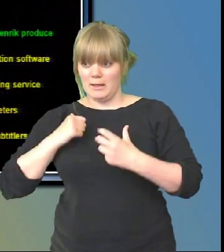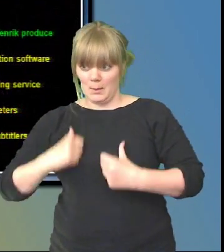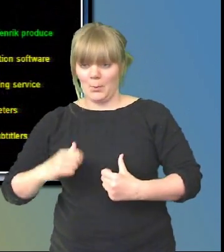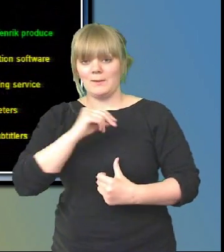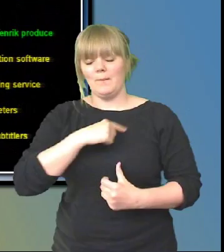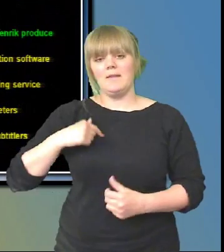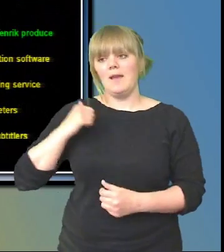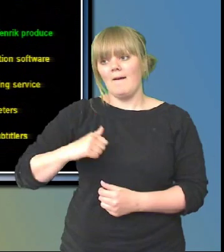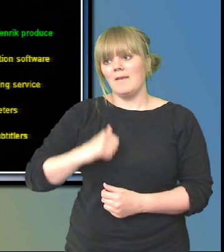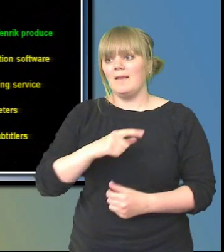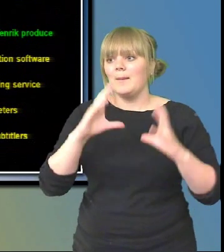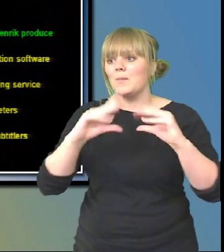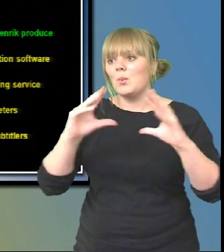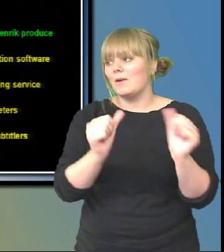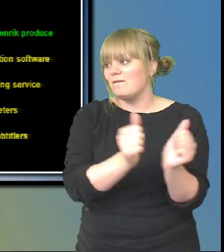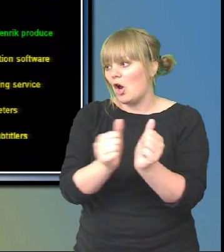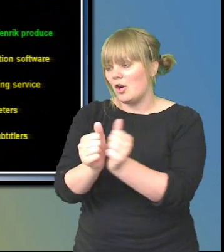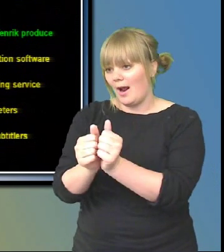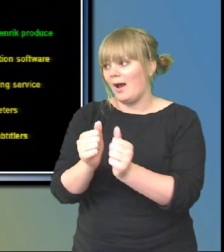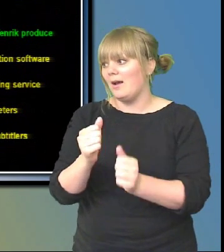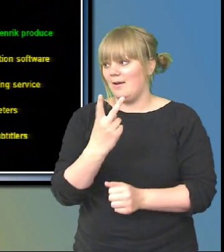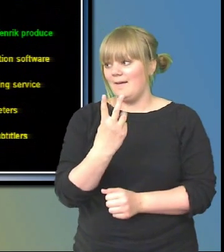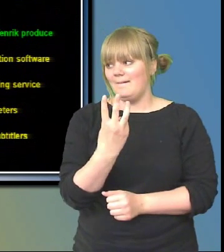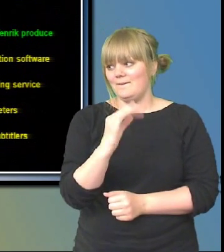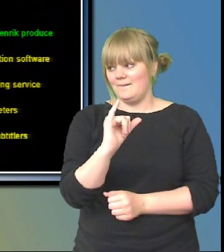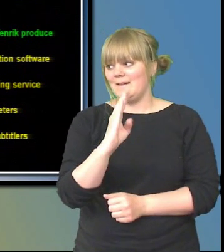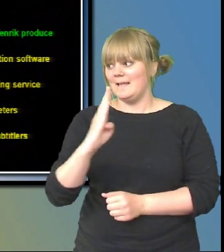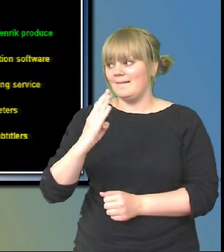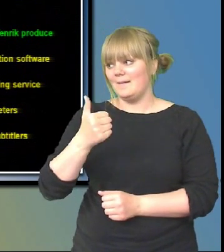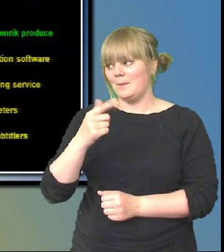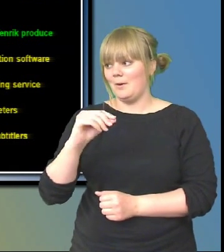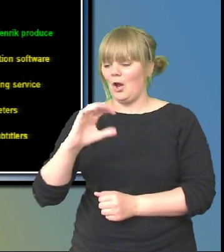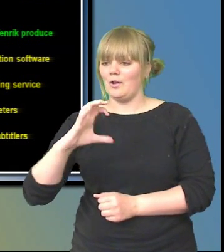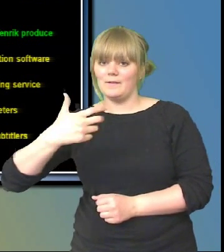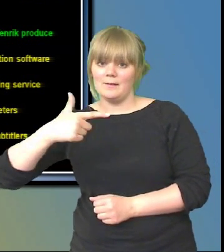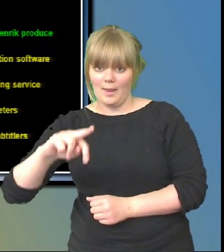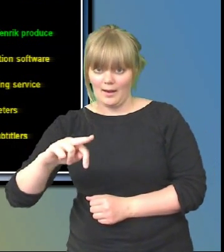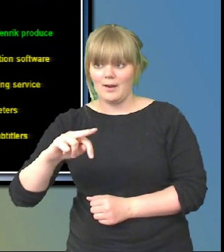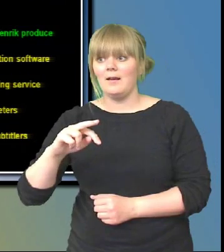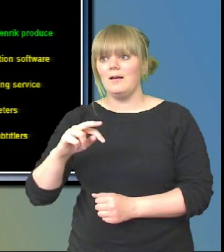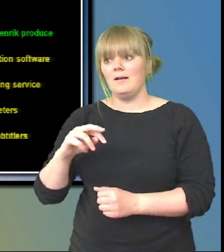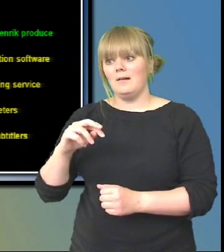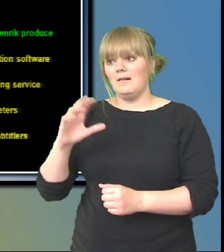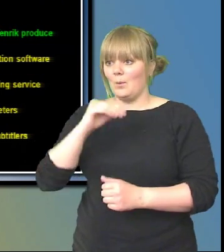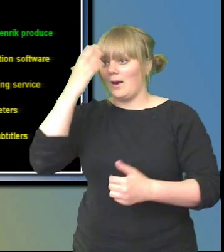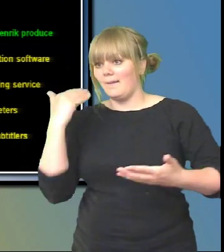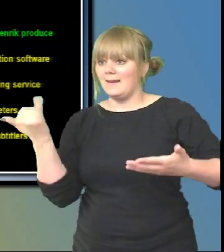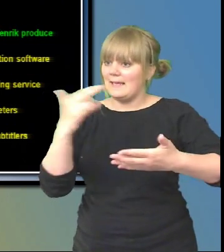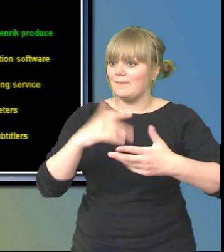är en mjukvara då. Vi har en jättestor bärbar dotter som Henrik sitter där som man väljer kameror och lägger på skyltar och grejer med den här programmen, våra